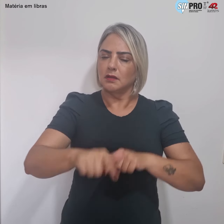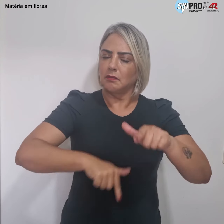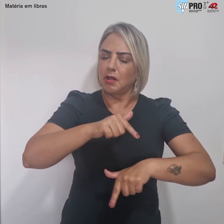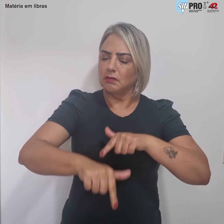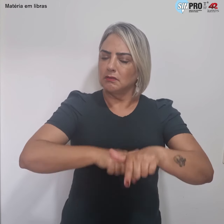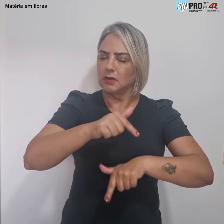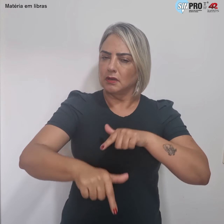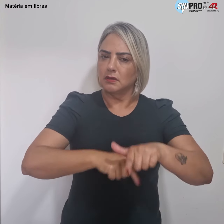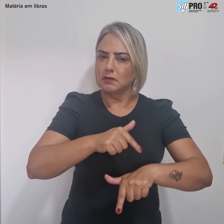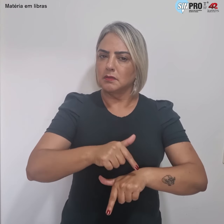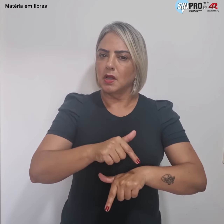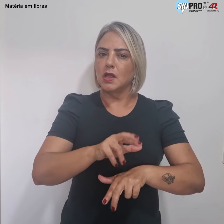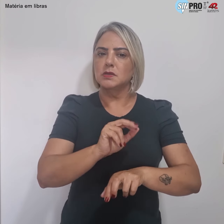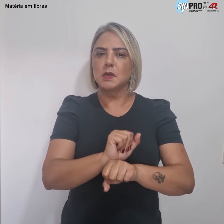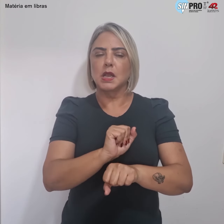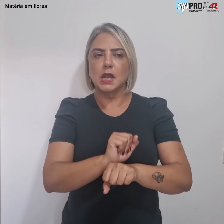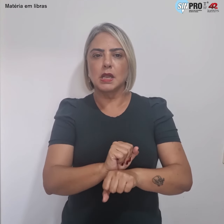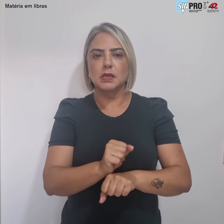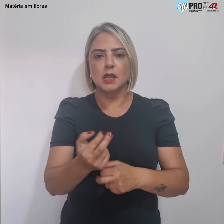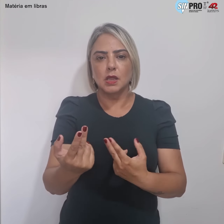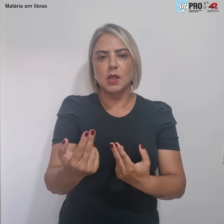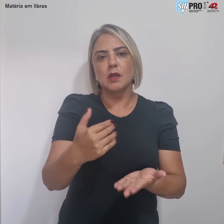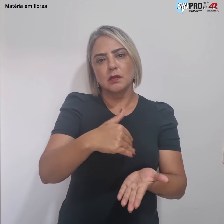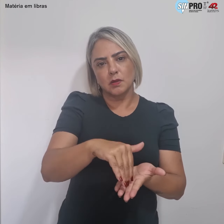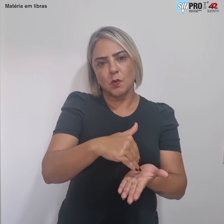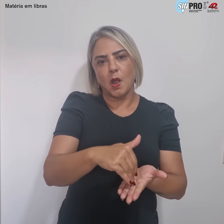parte. Esperaríamos o mesmo da SEE. lá.